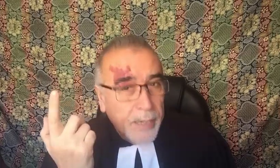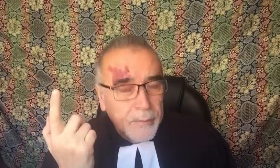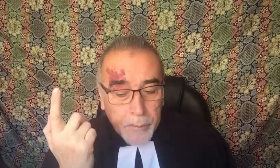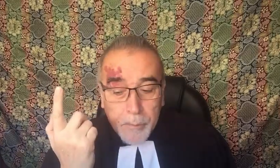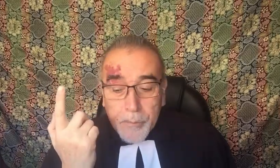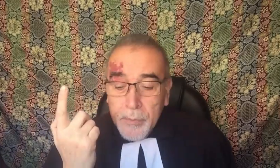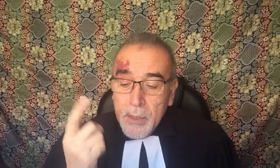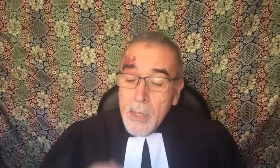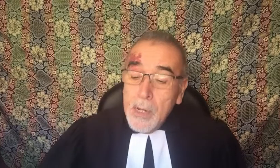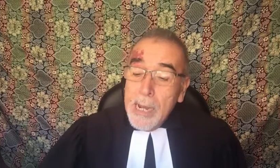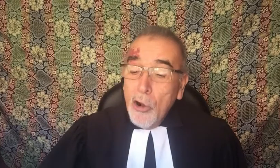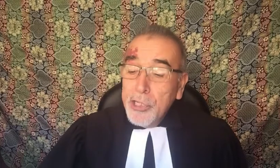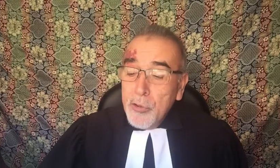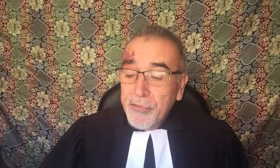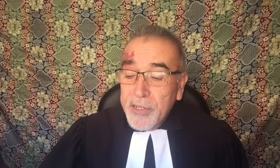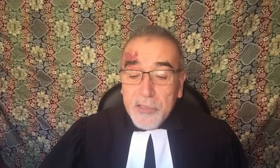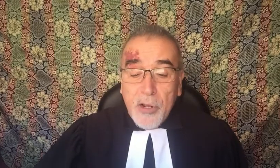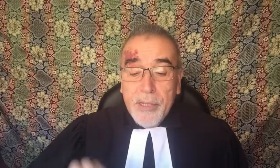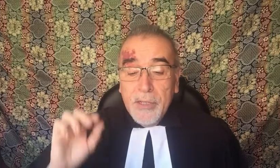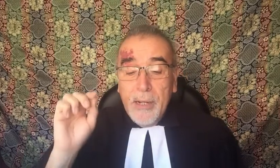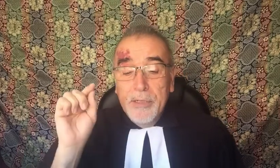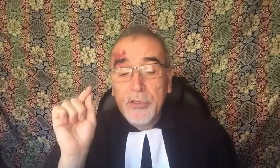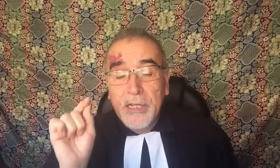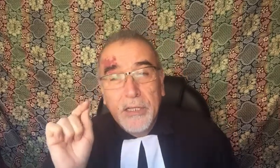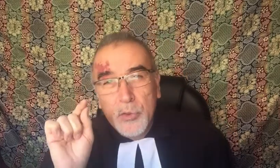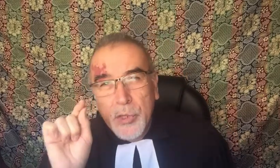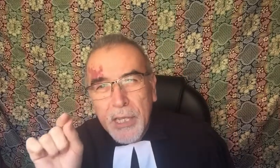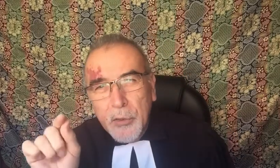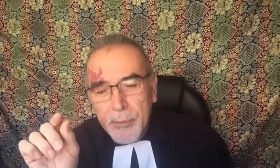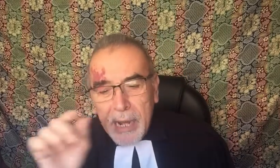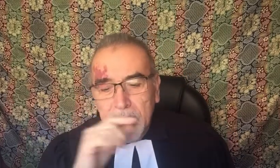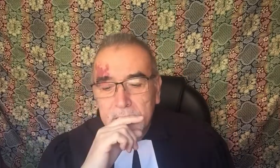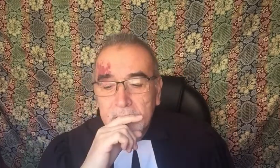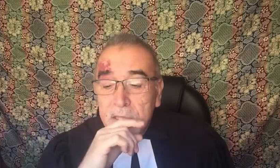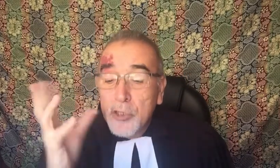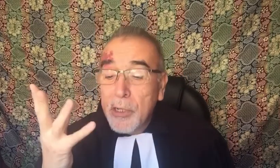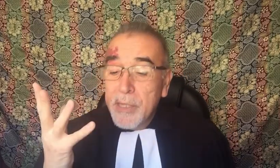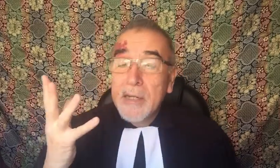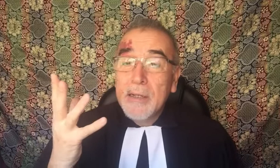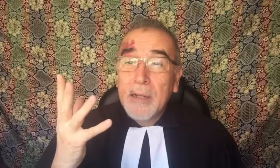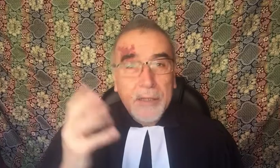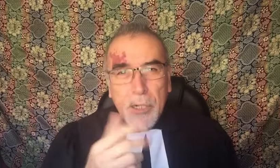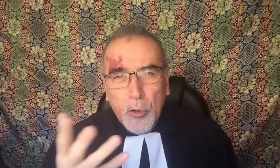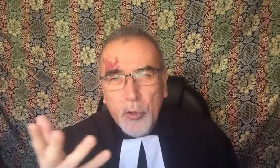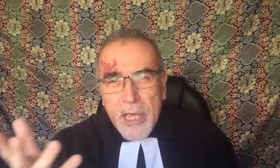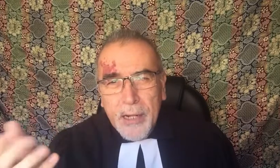La orden no afecta solamente a la persona que es sujeto del milagro, sino también a quienes lo rodean,